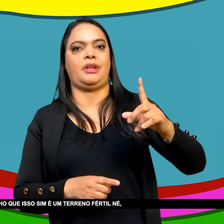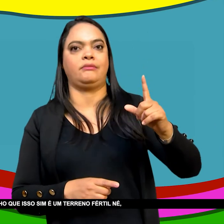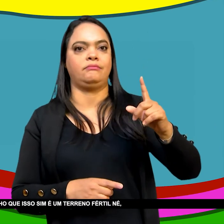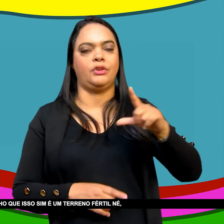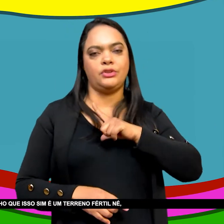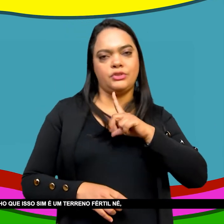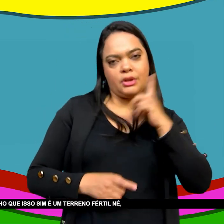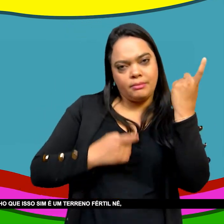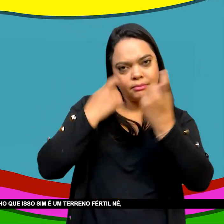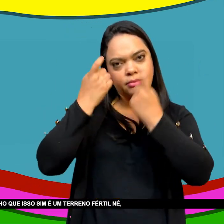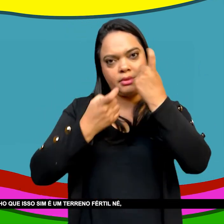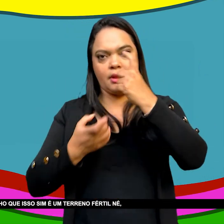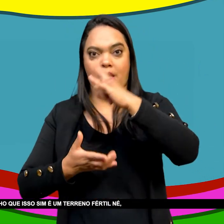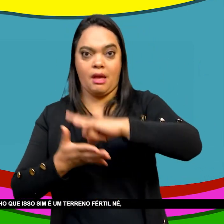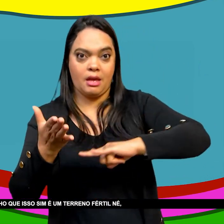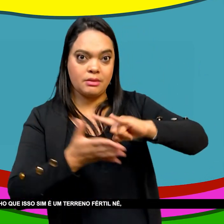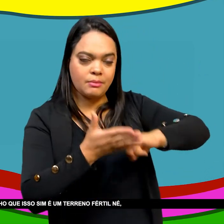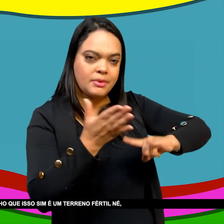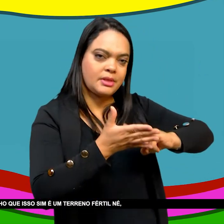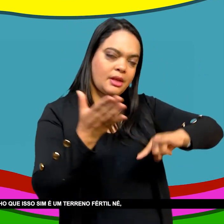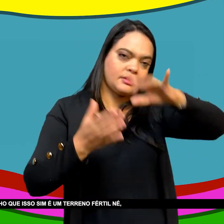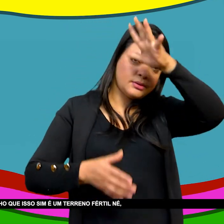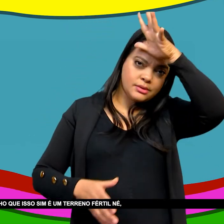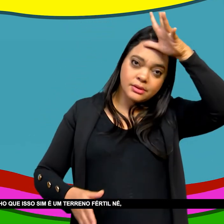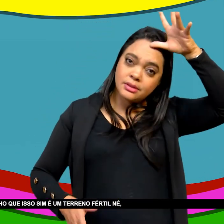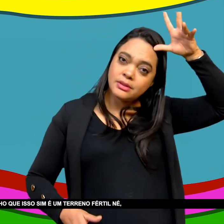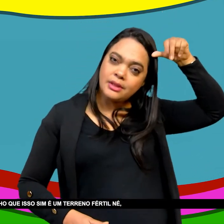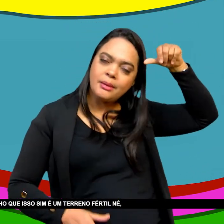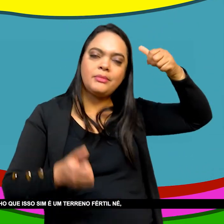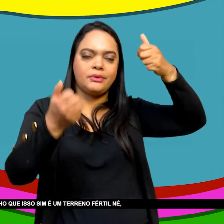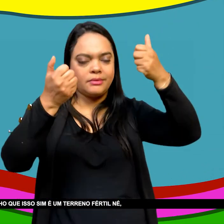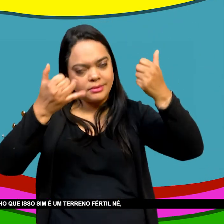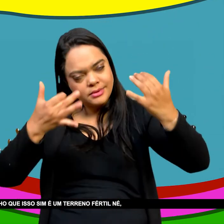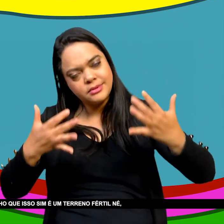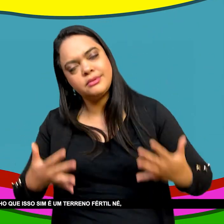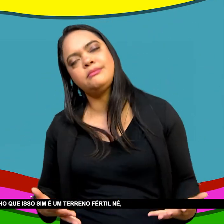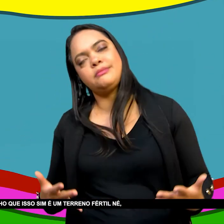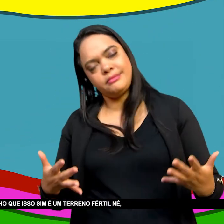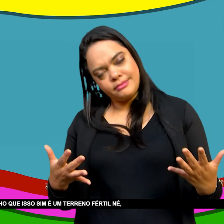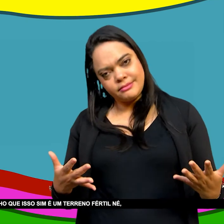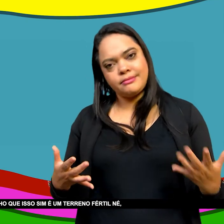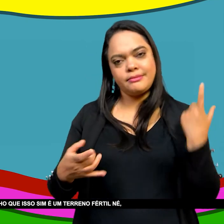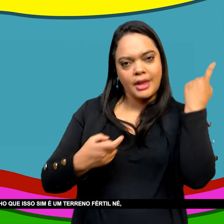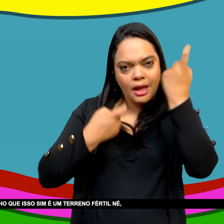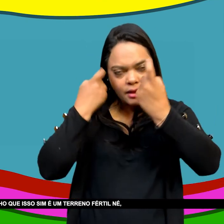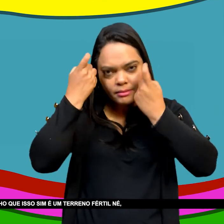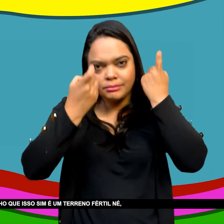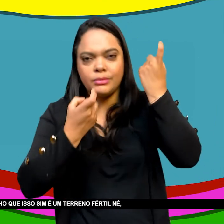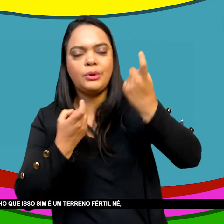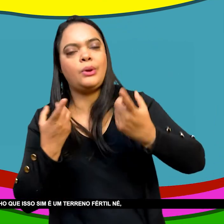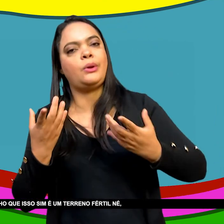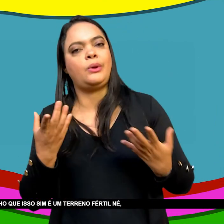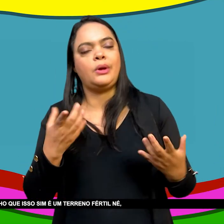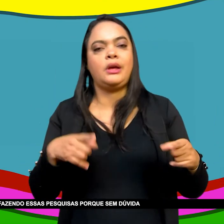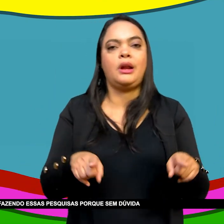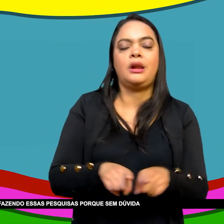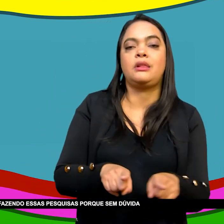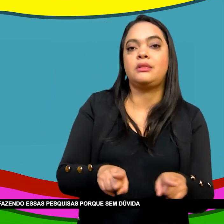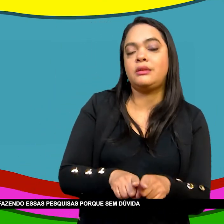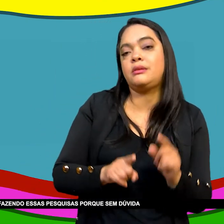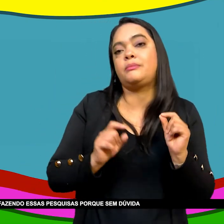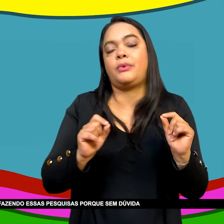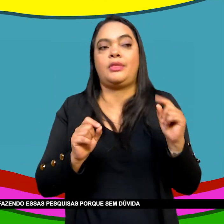E com a França E com a Inglaterra Evidentemente Então Eu acho que Isso sim É um terreno fértil